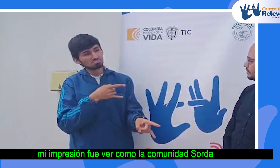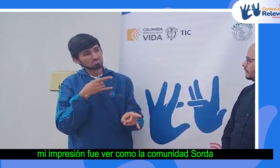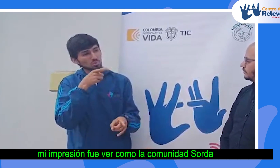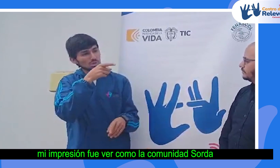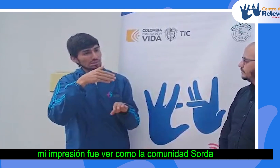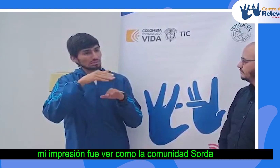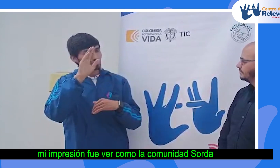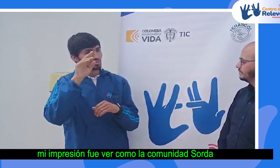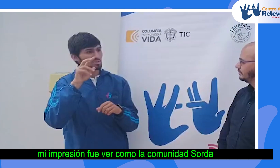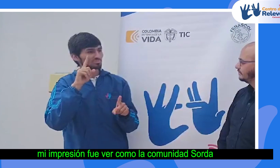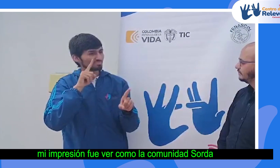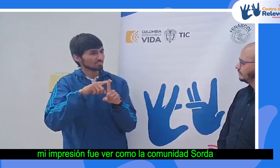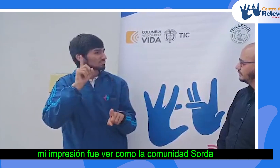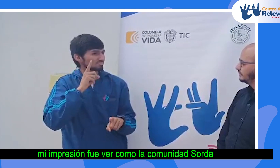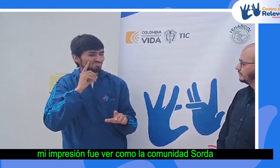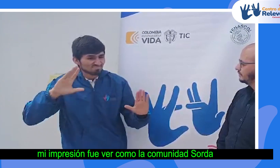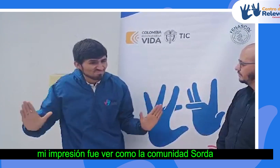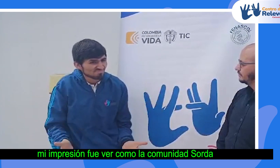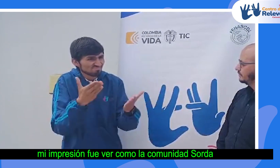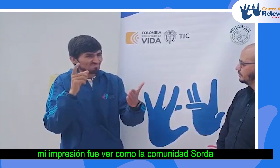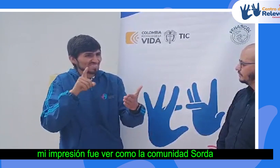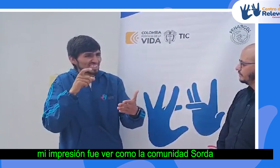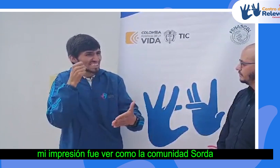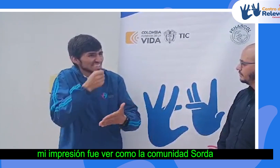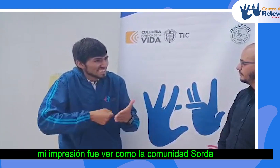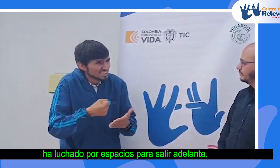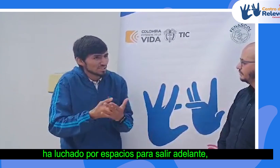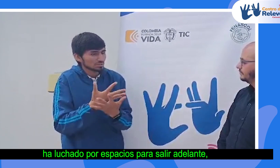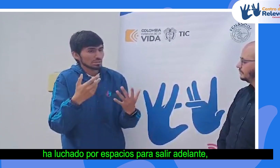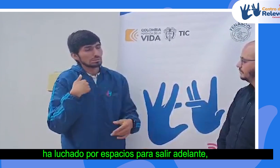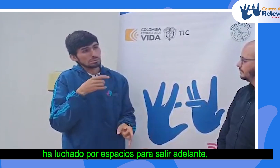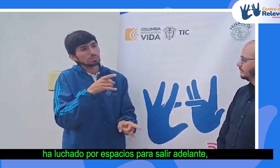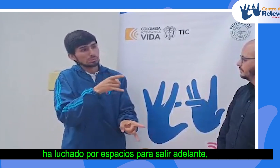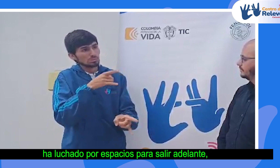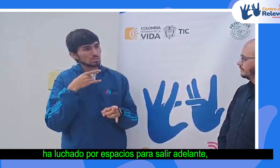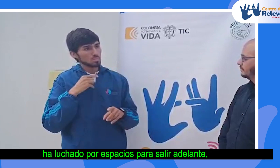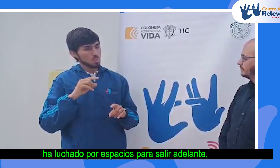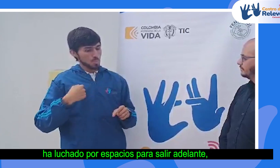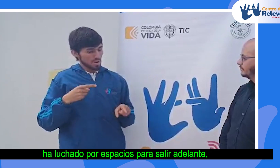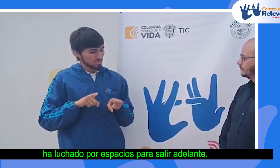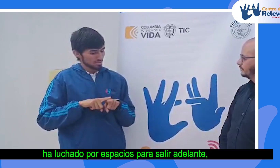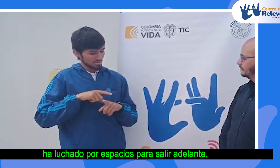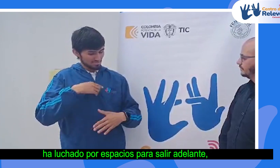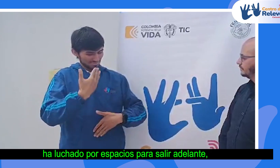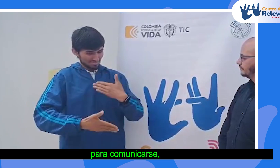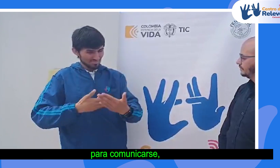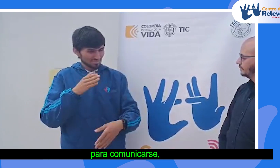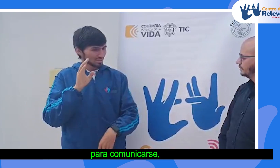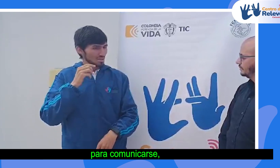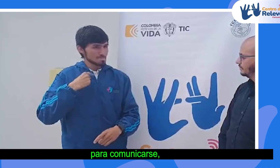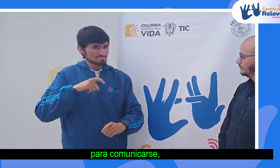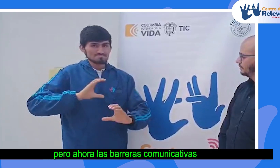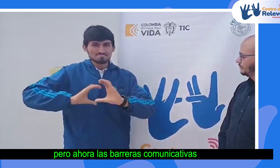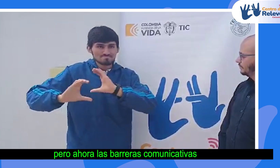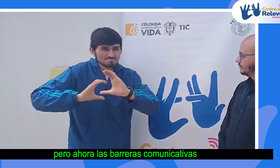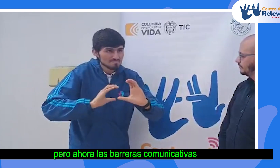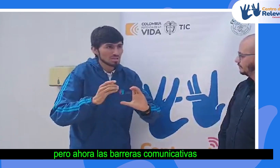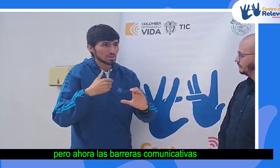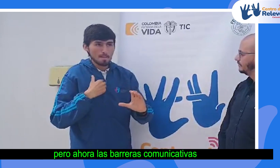impresión fue ver cómo la comunidad sorda ha luchado por espacios para salir adelante, para comunicarse. Pero ahora las barreras